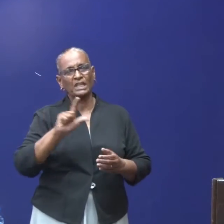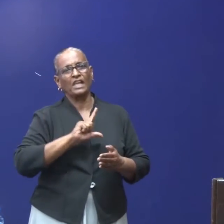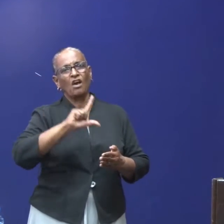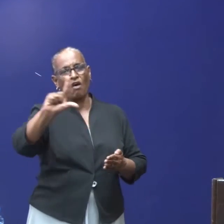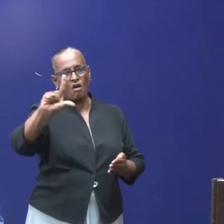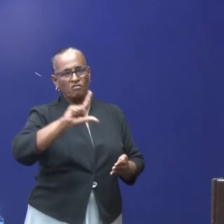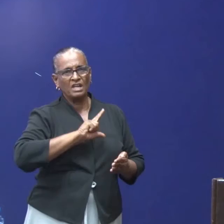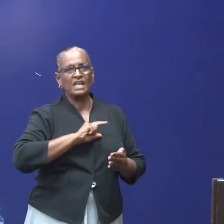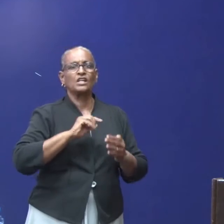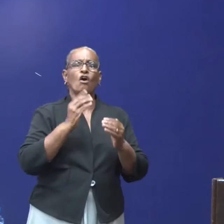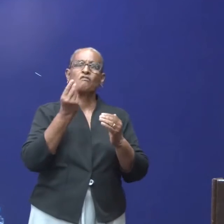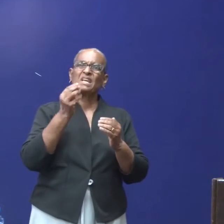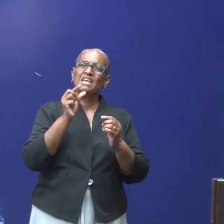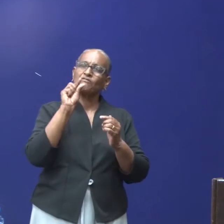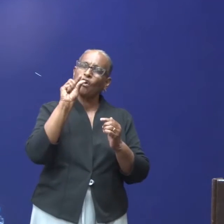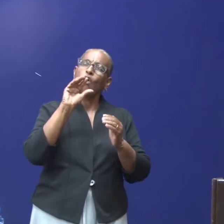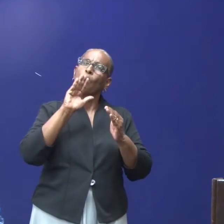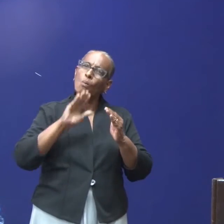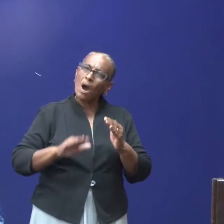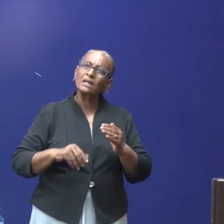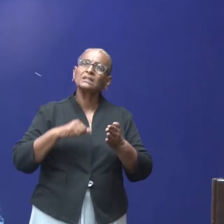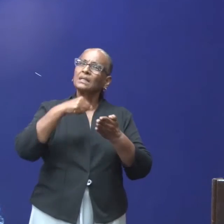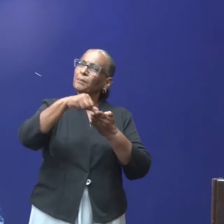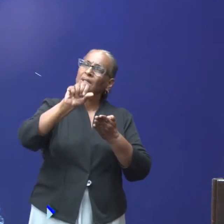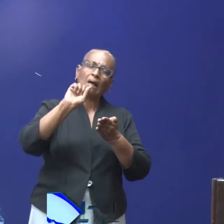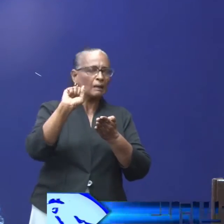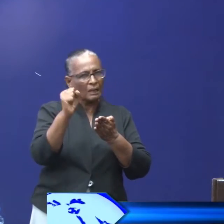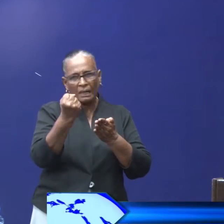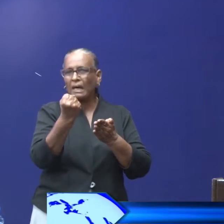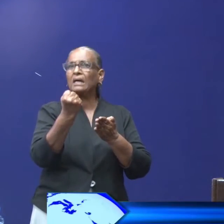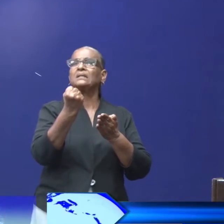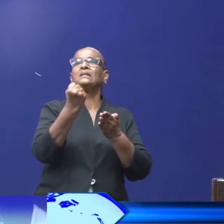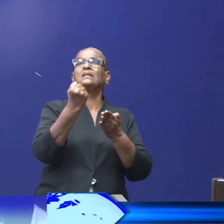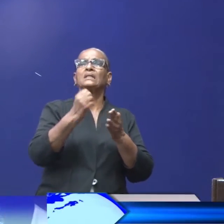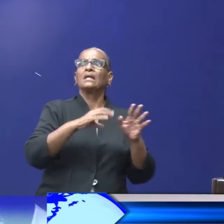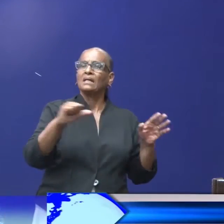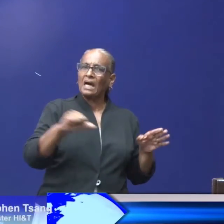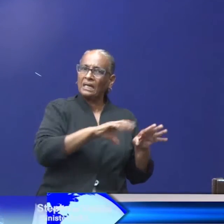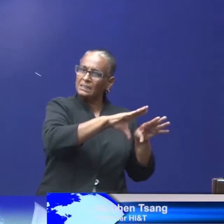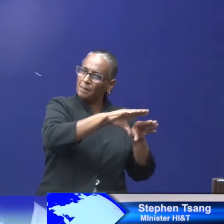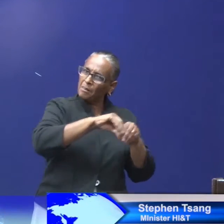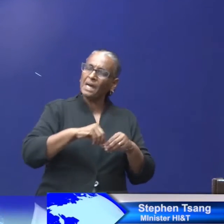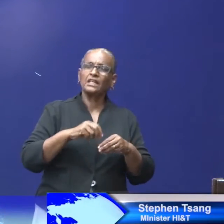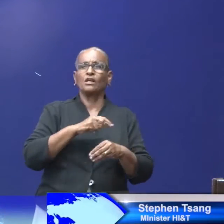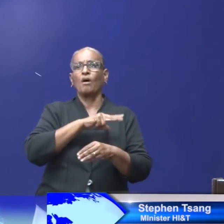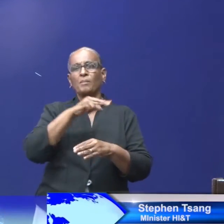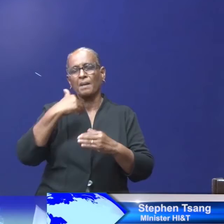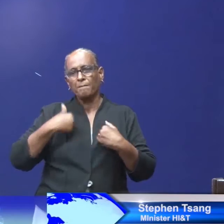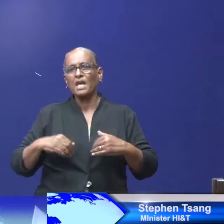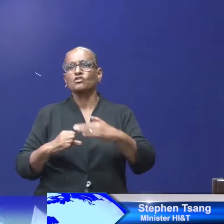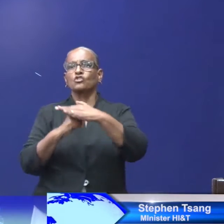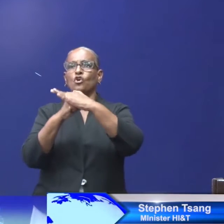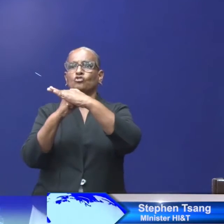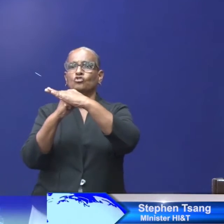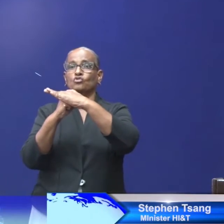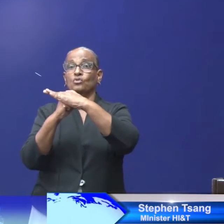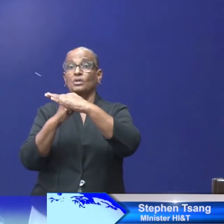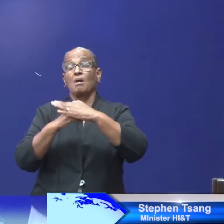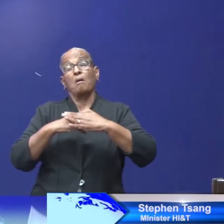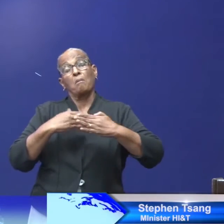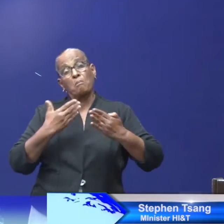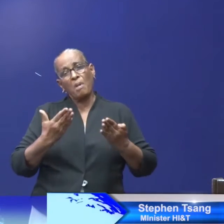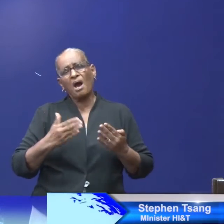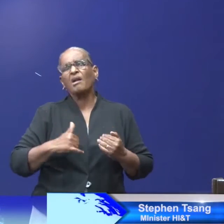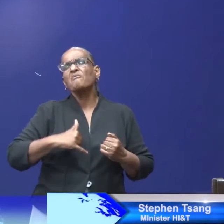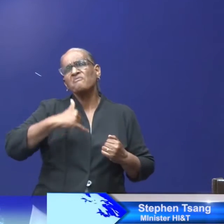uitstel van betaling krijgen. Dat is ook een welkome maatregel om hen te ondersteunen. Maar zoals ik zeg,